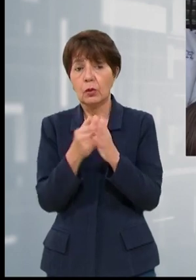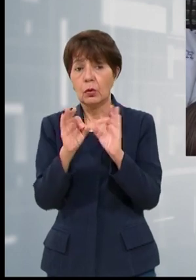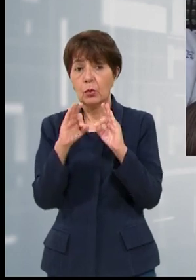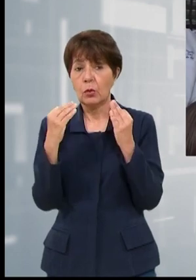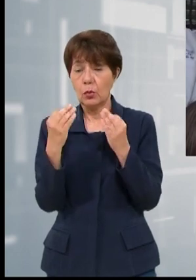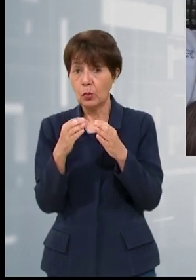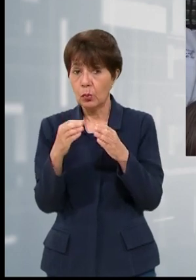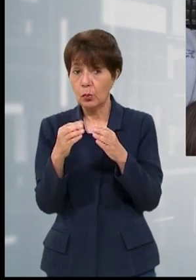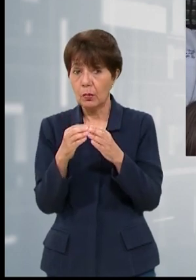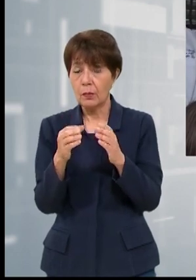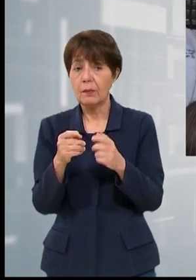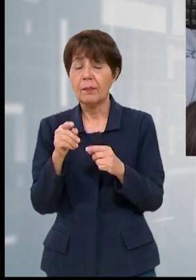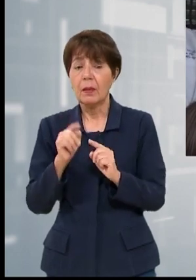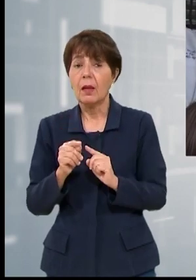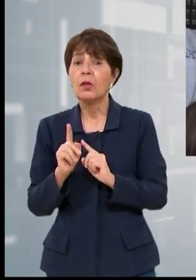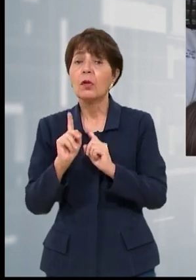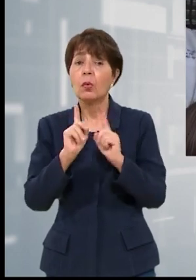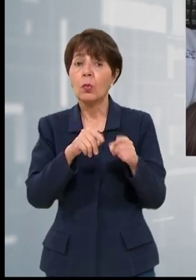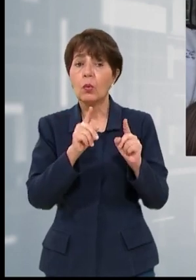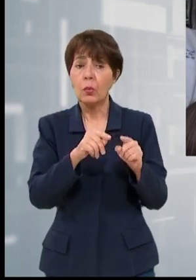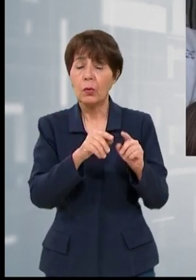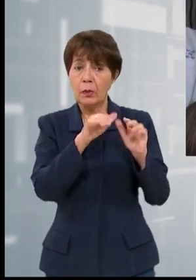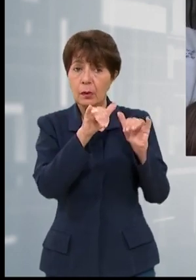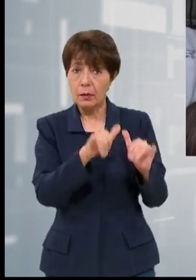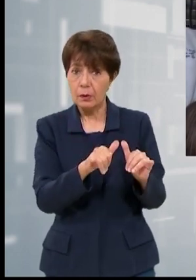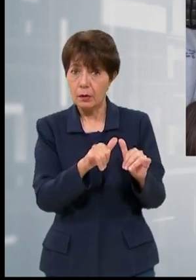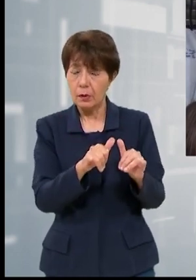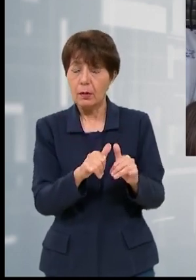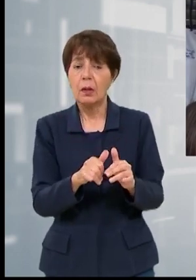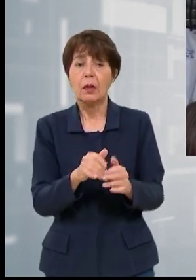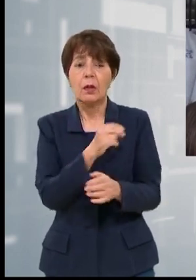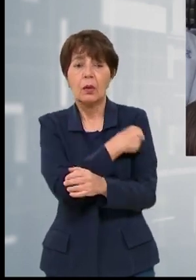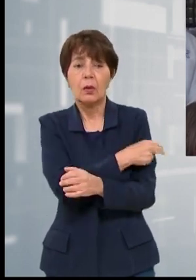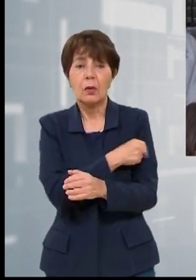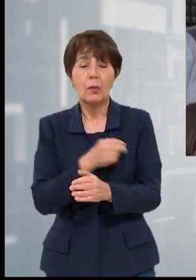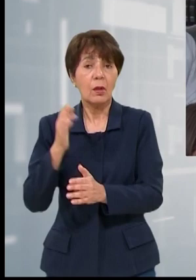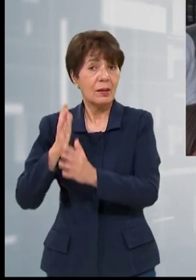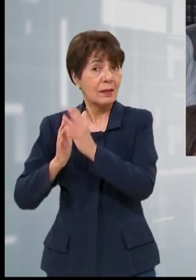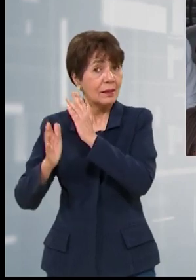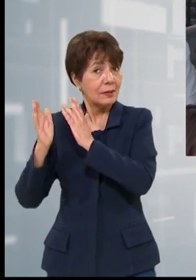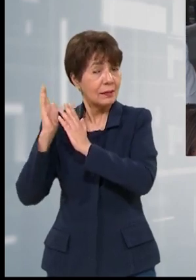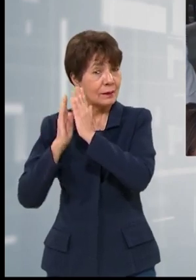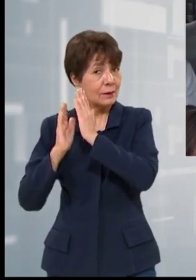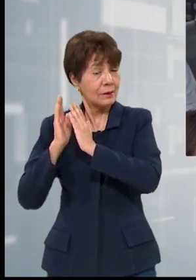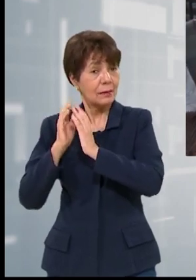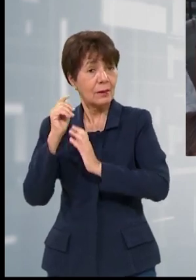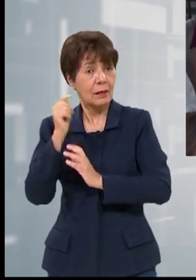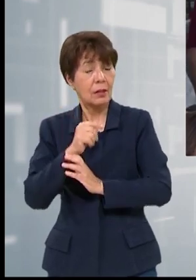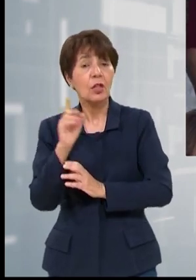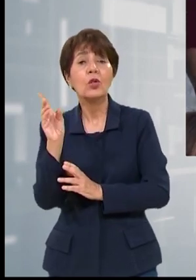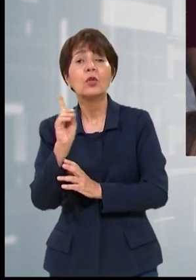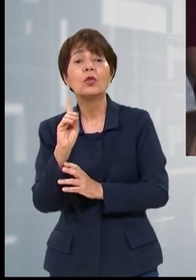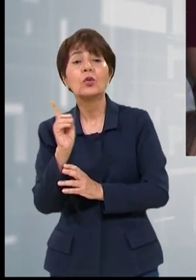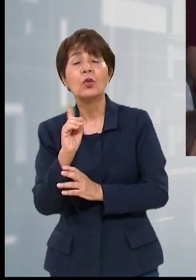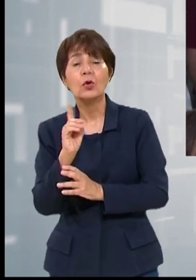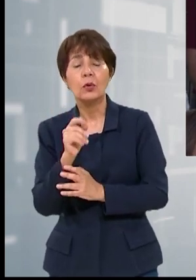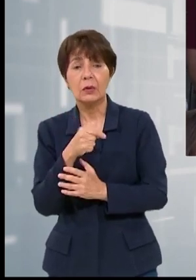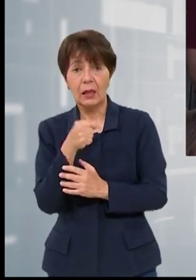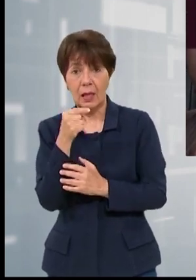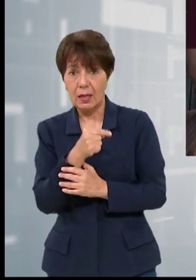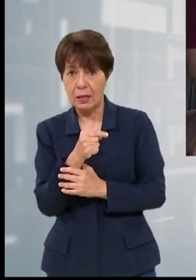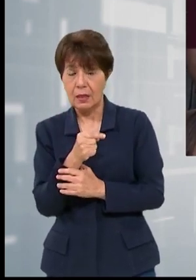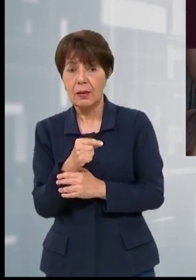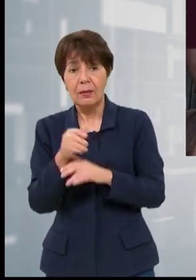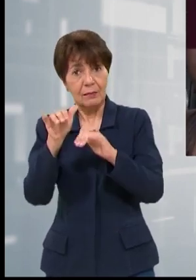pacientes van a venir a quedarse en el Hospital San Felipe. Hay 30 camas disponibles, aquellos de bajos recursos, los que el Hospital de Puerto